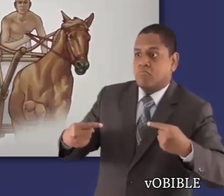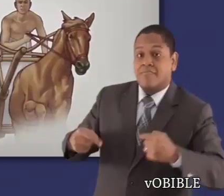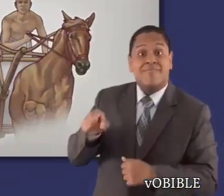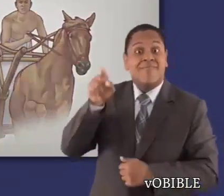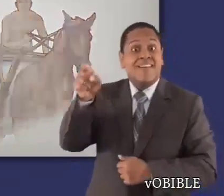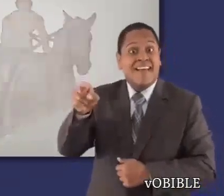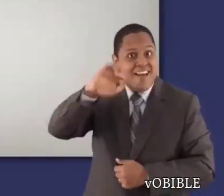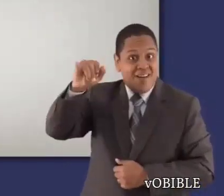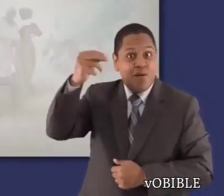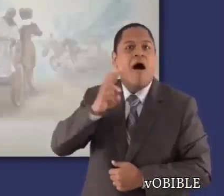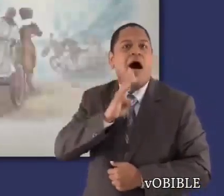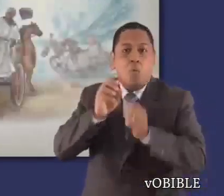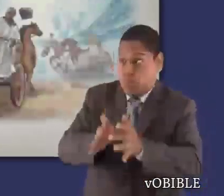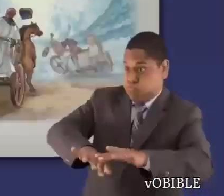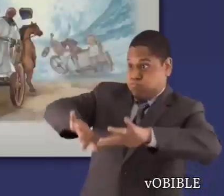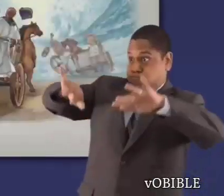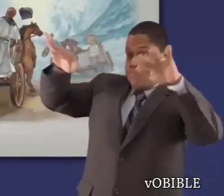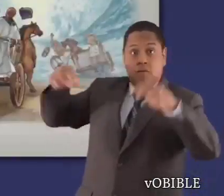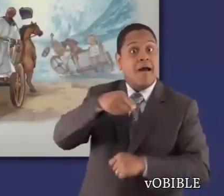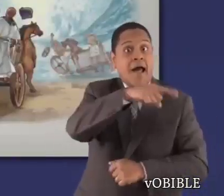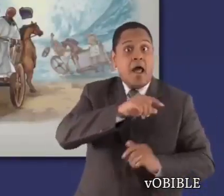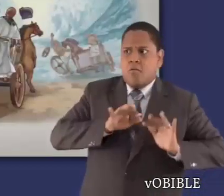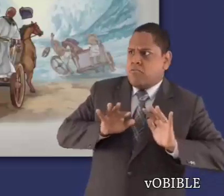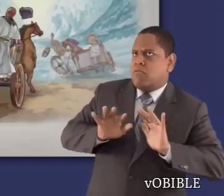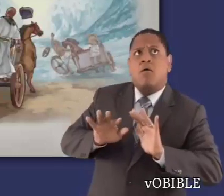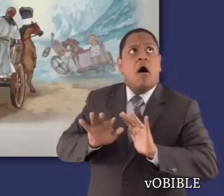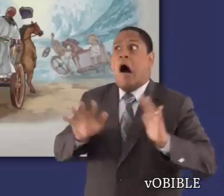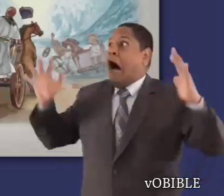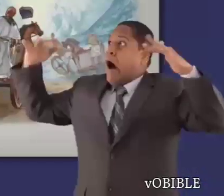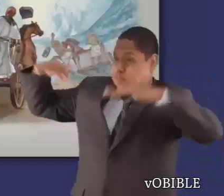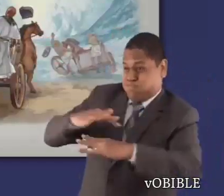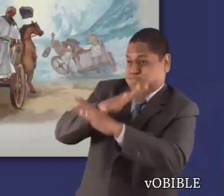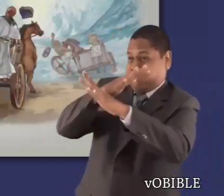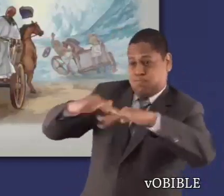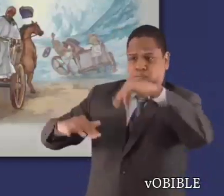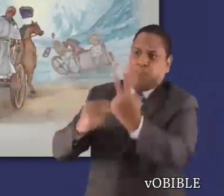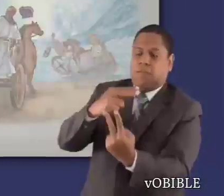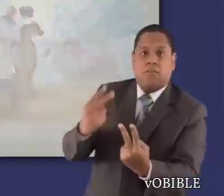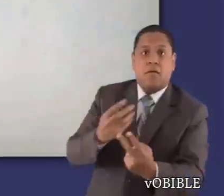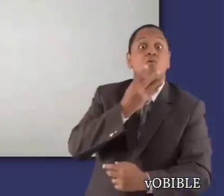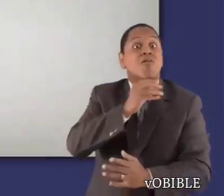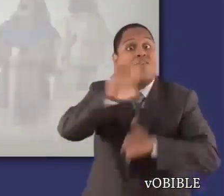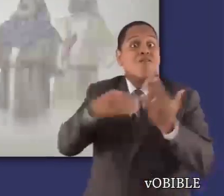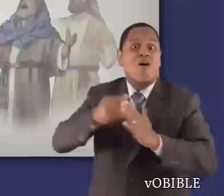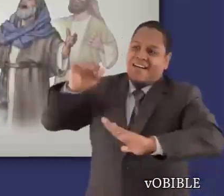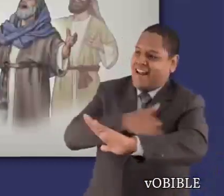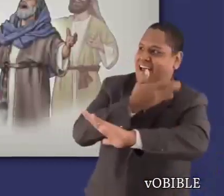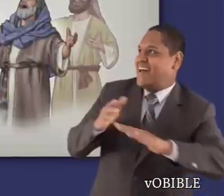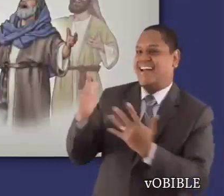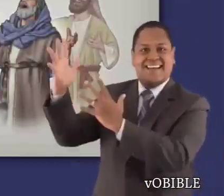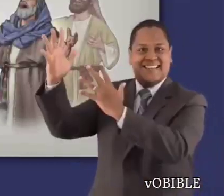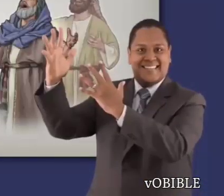perseguir a los israelitas, pero Jehová lo ahoga a él y a su ejército en el Mar Rojo. Luego Moisés y los